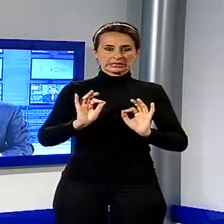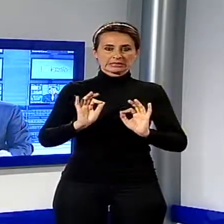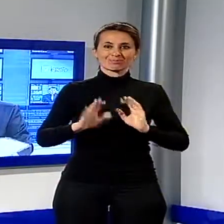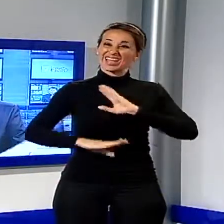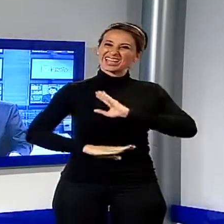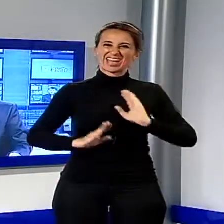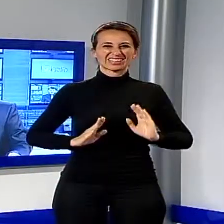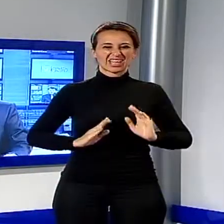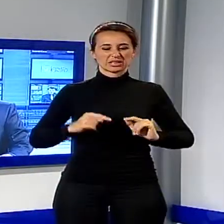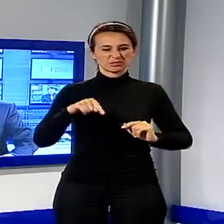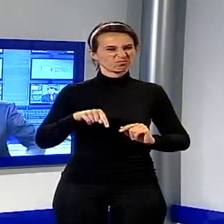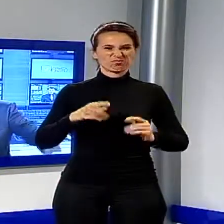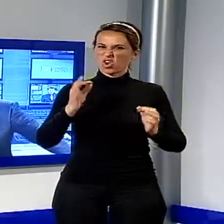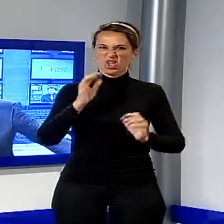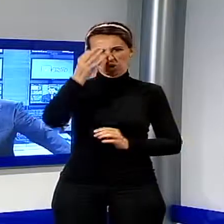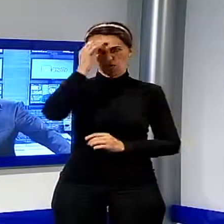candidati.